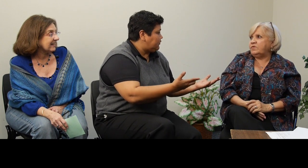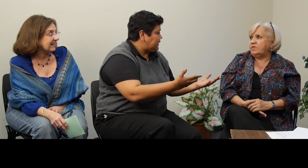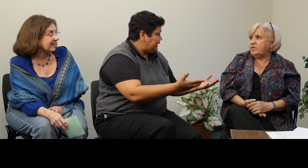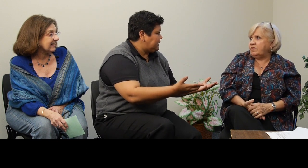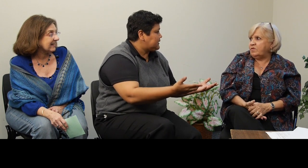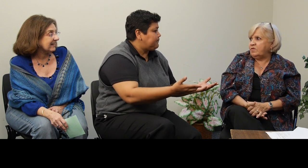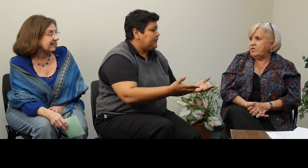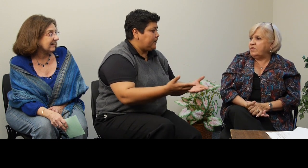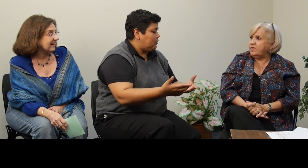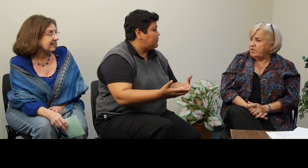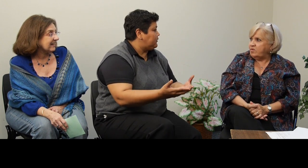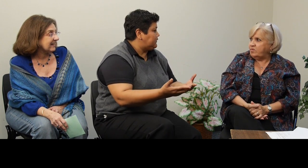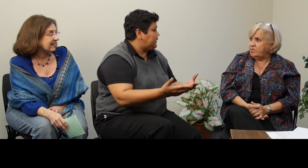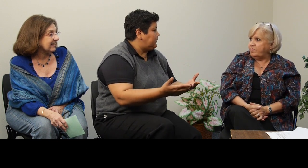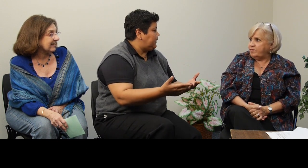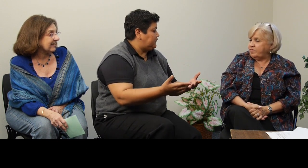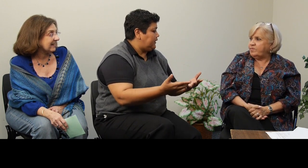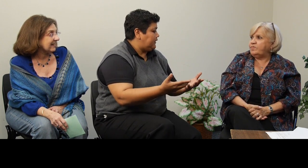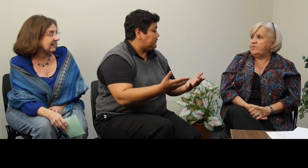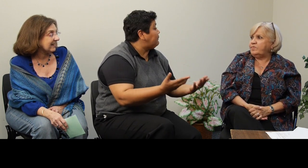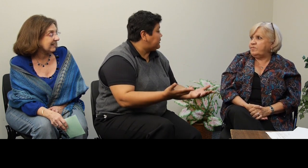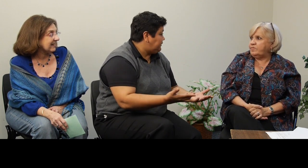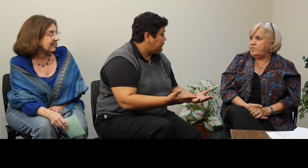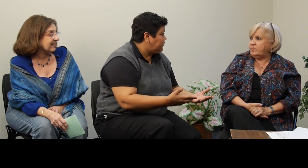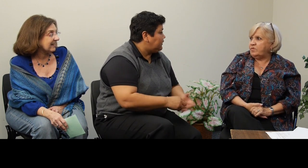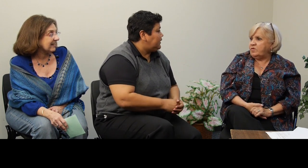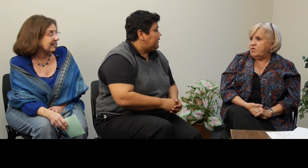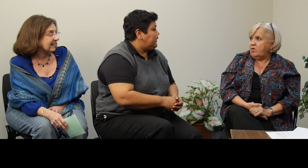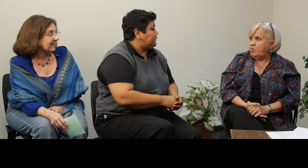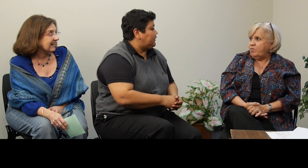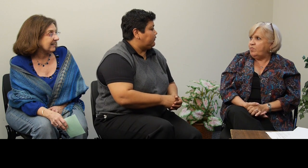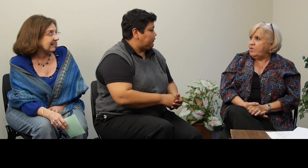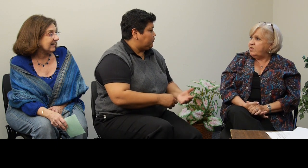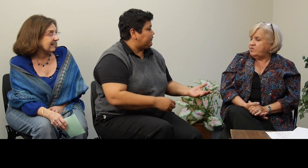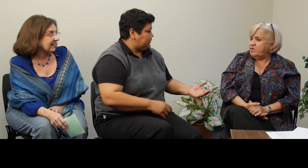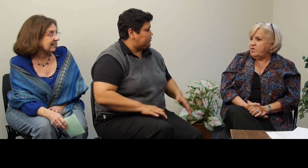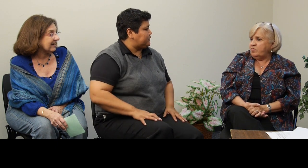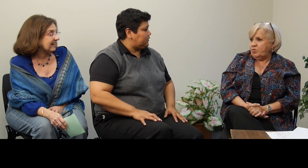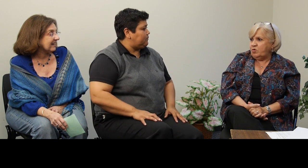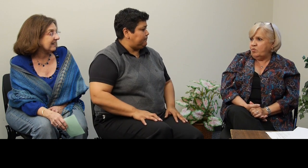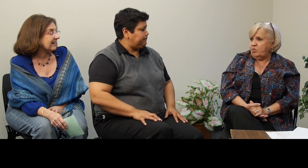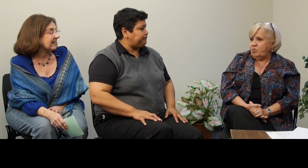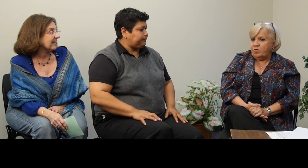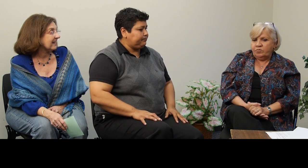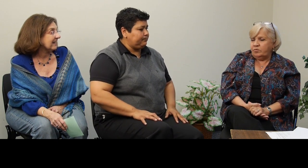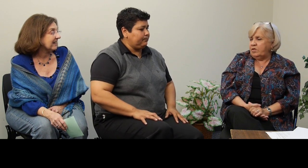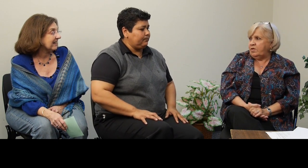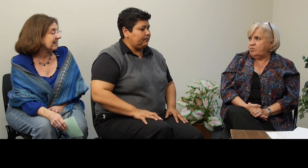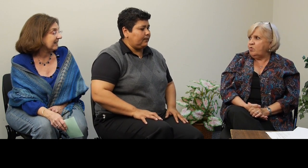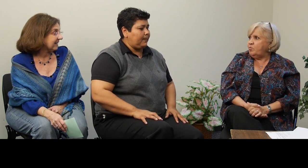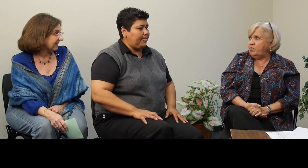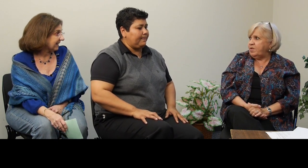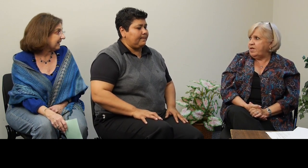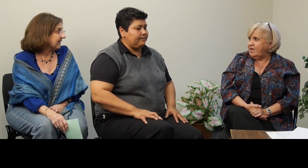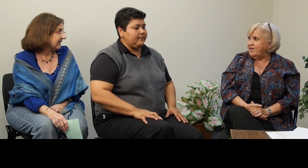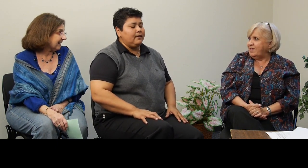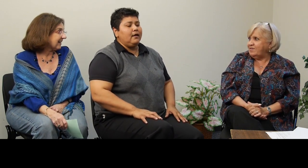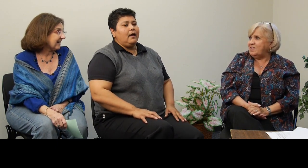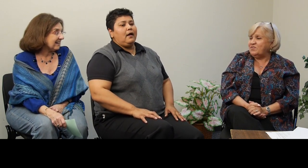los clientes, que cómo estamos haciendo con nuestros servicios. bueno, todo muy bien, gracias,